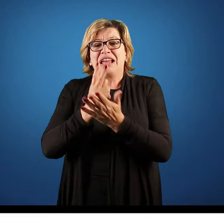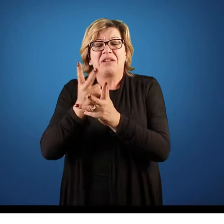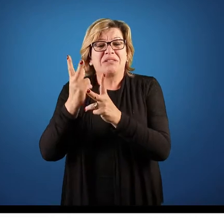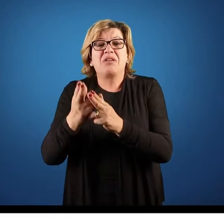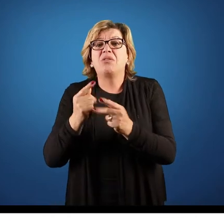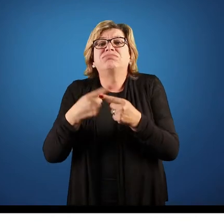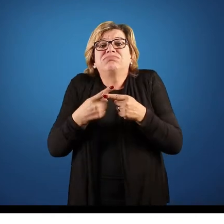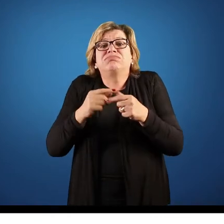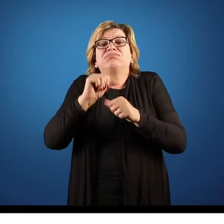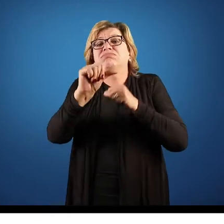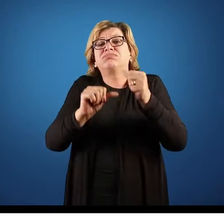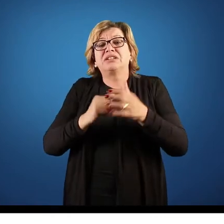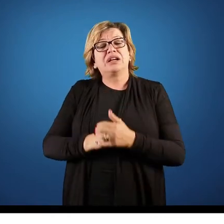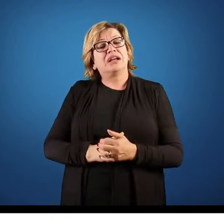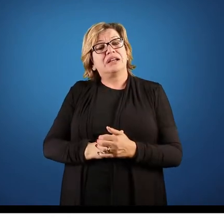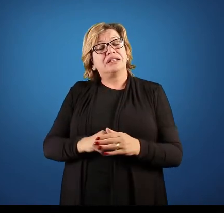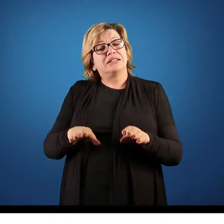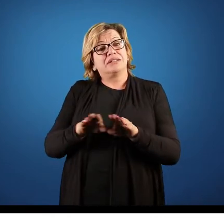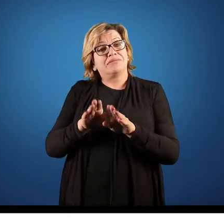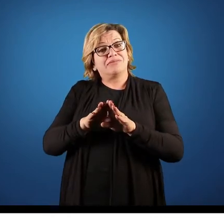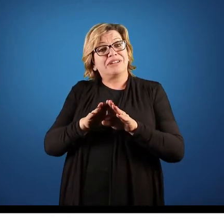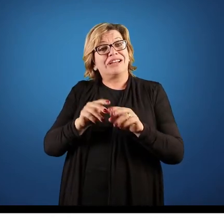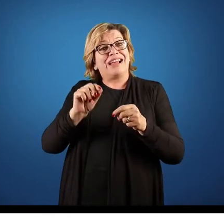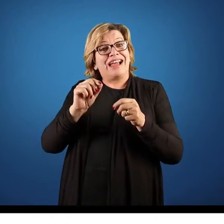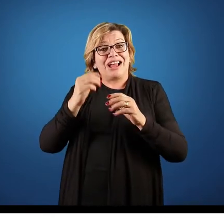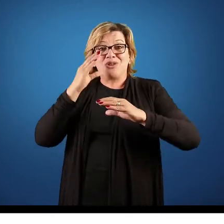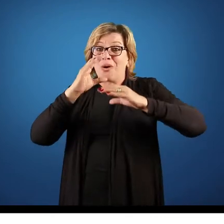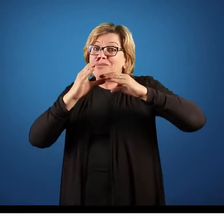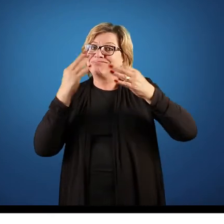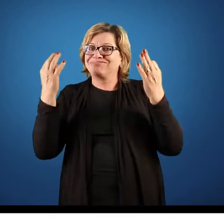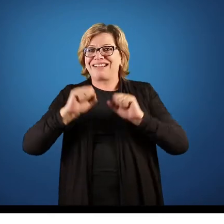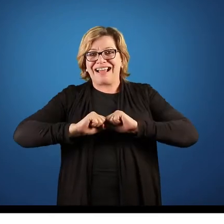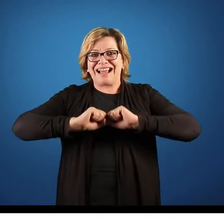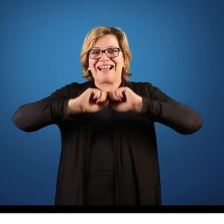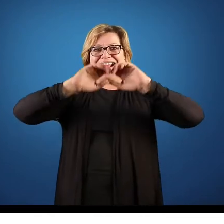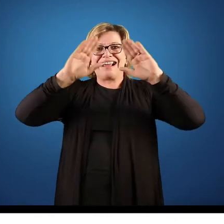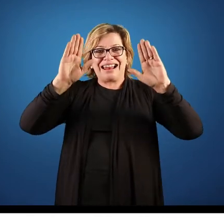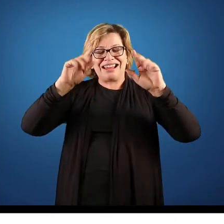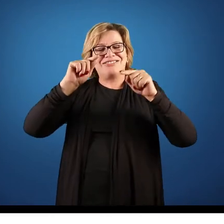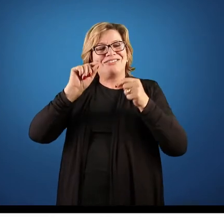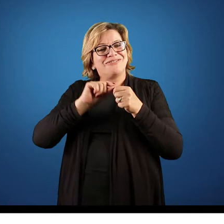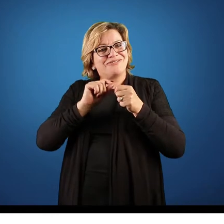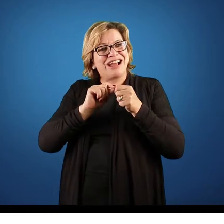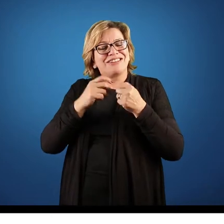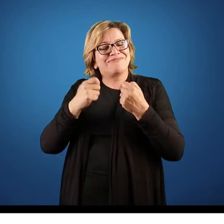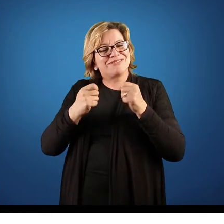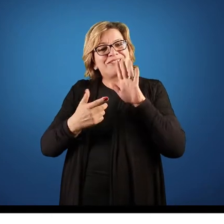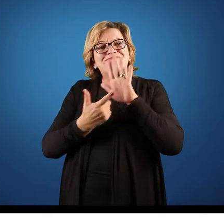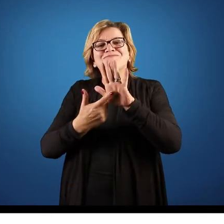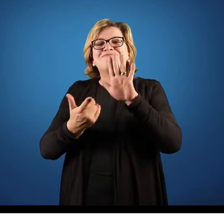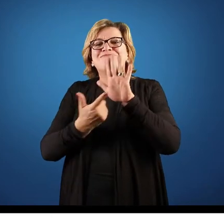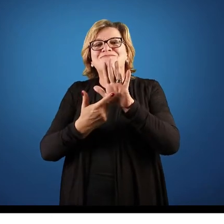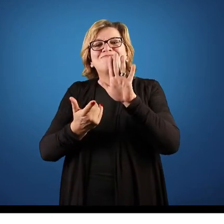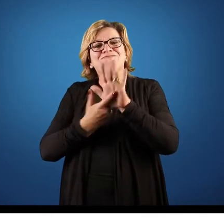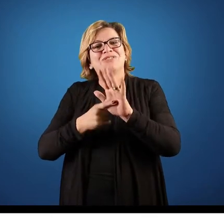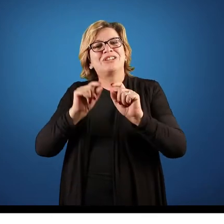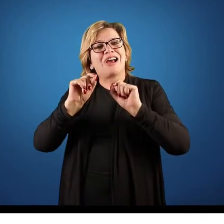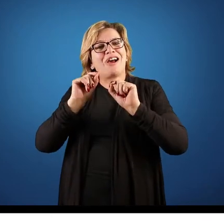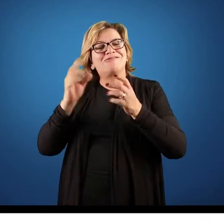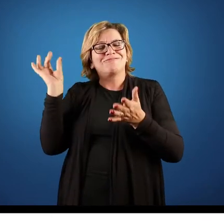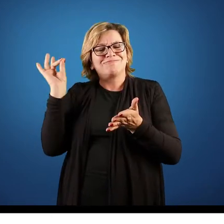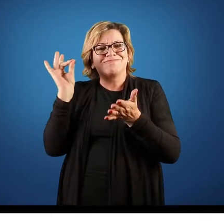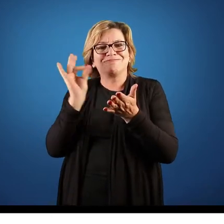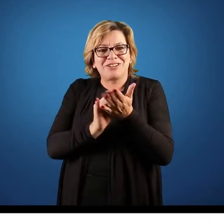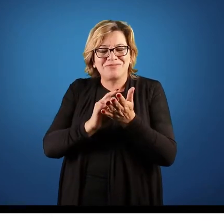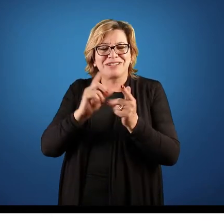que mudar? E essa comunicação faz com que quebre essas barreiras. Faz demonstrar, né, o que que realmente está sendo